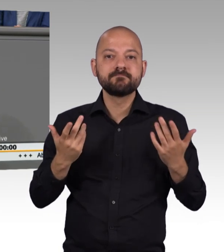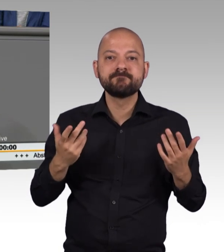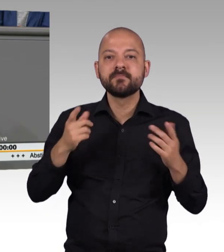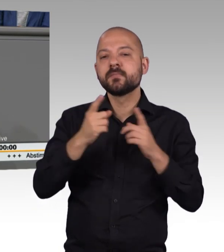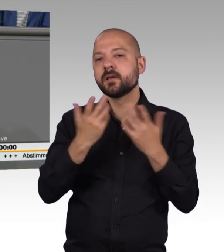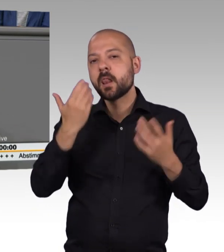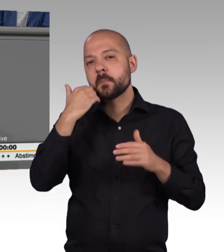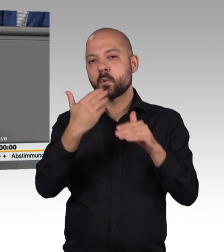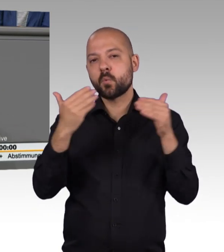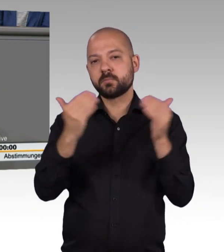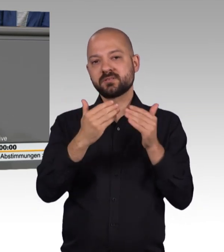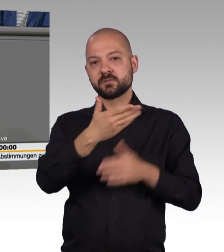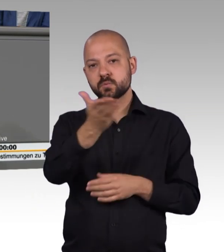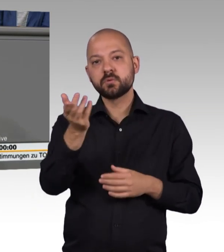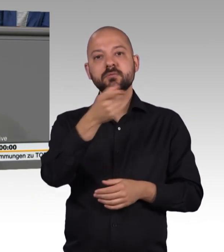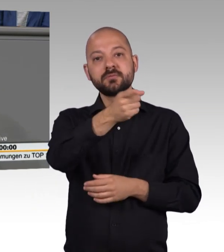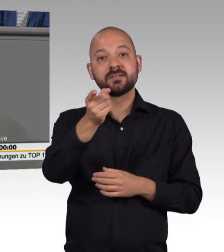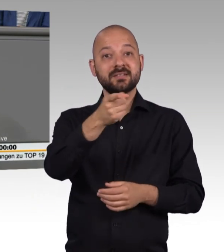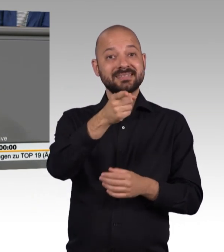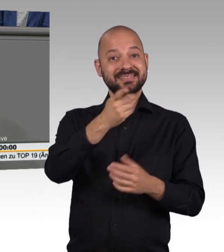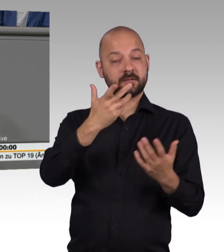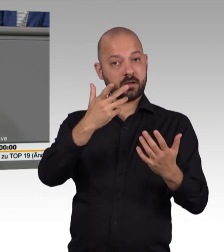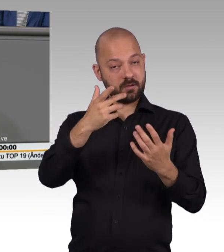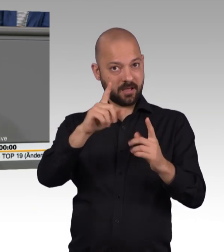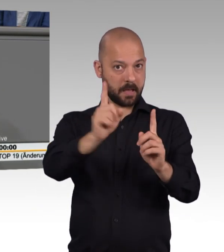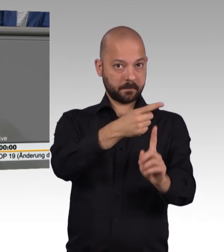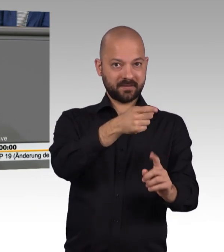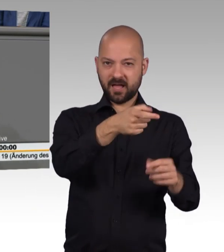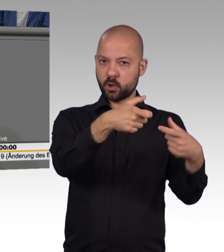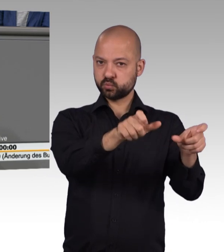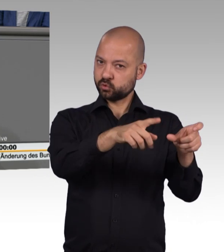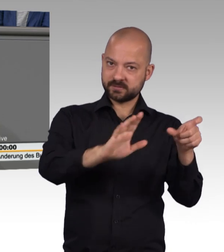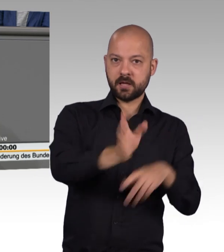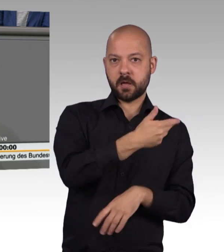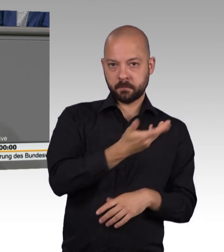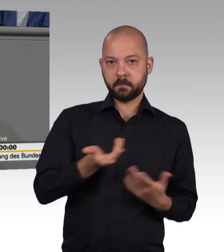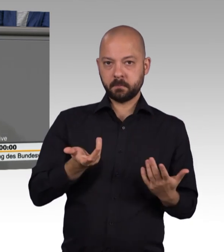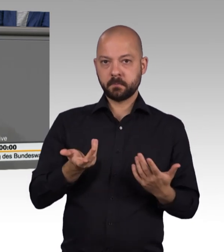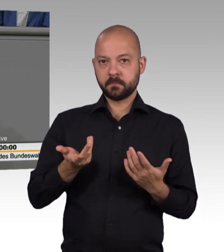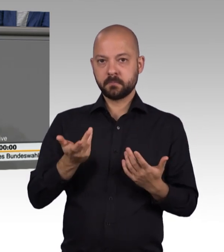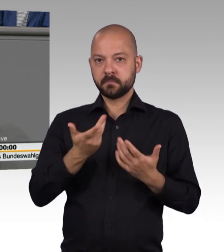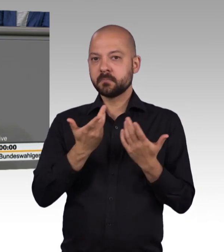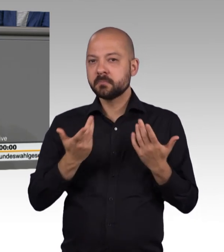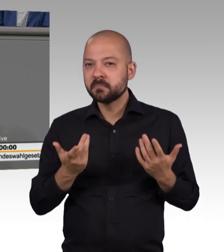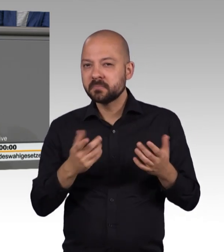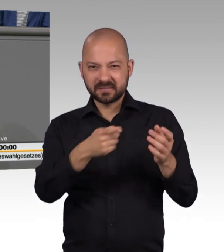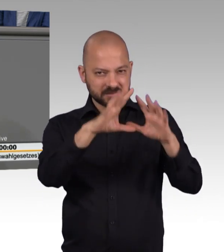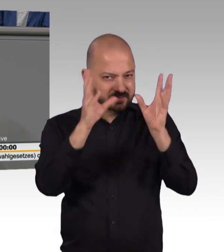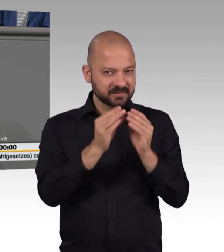Sie haben mit der Abschaffung des Wahlrechtsausschusses nicht das Geringste zu tun. Es gibt drei Organisationen und